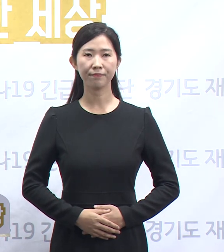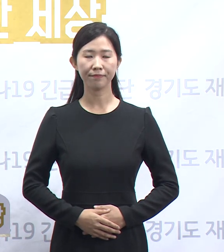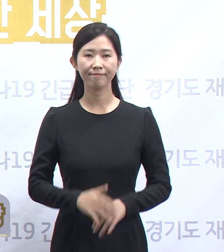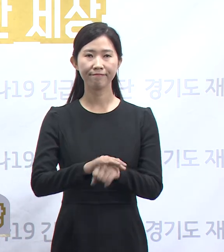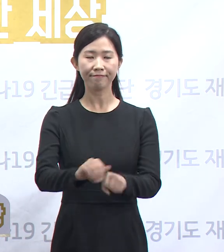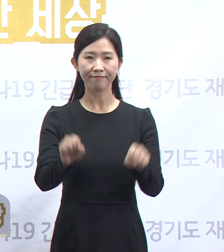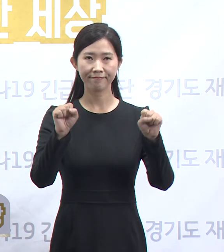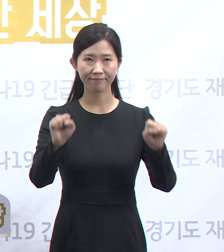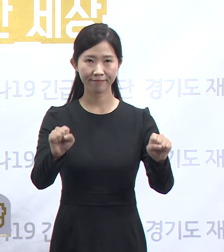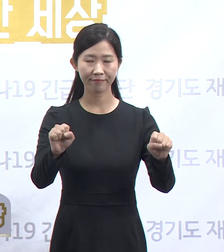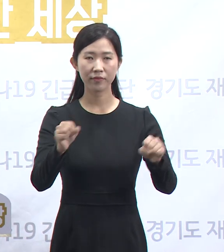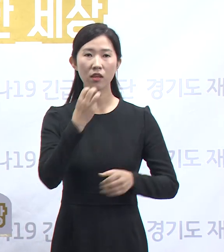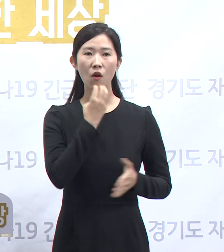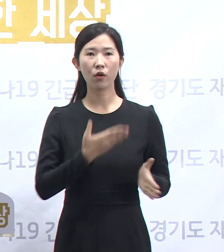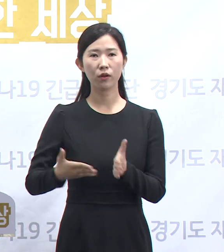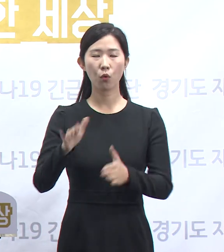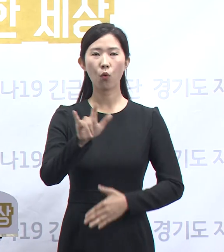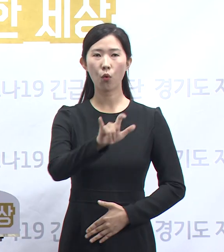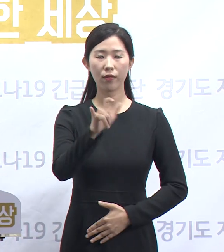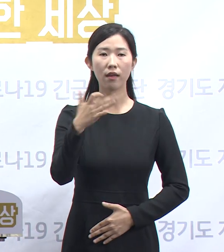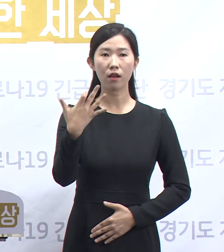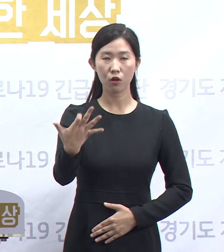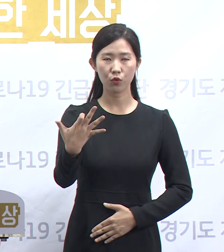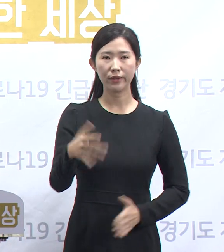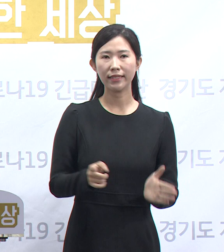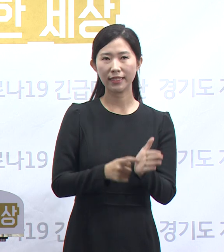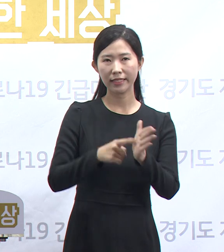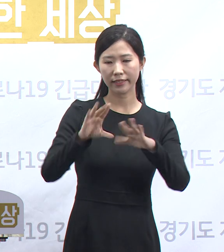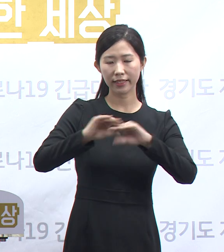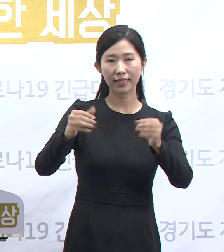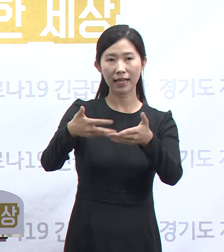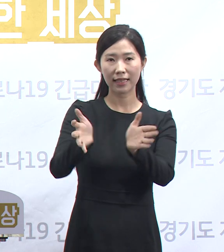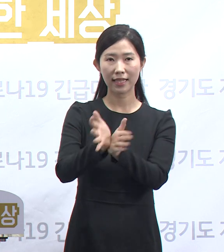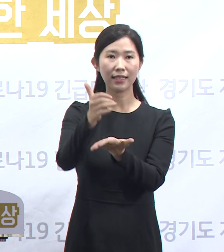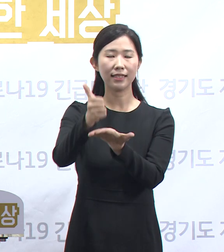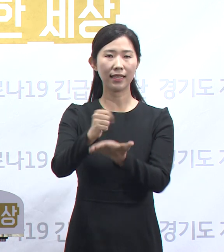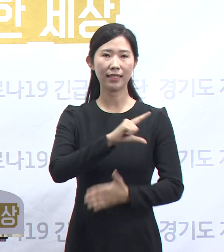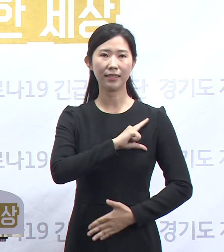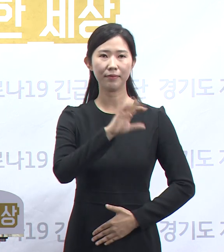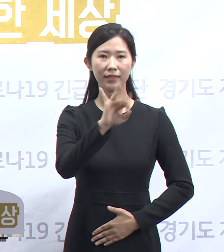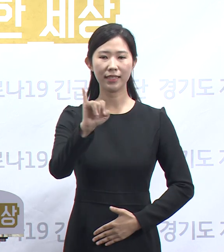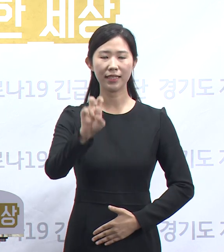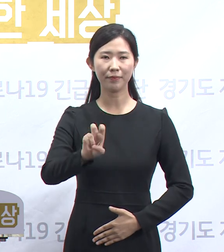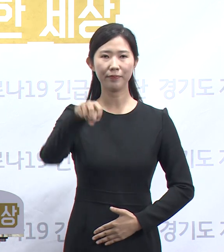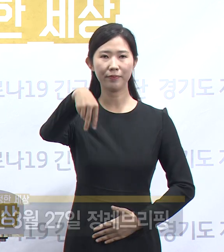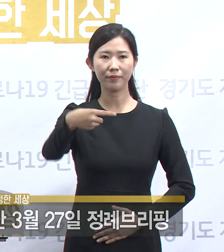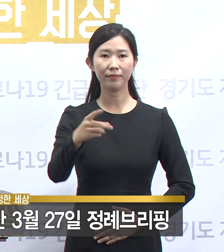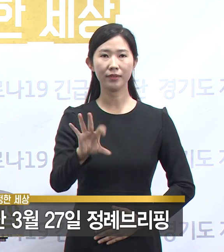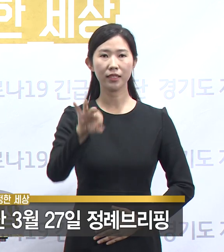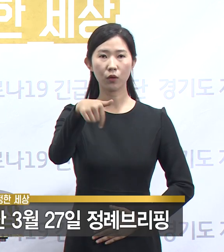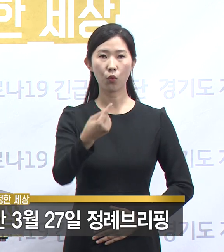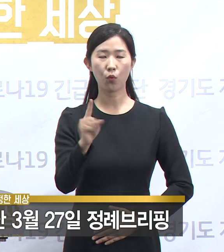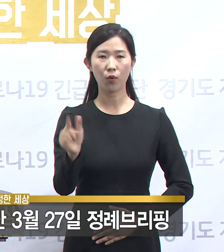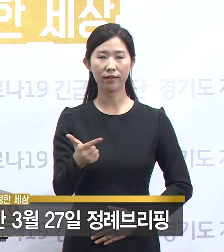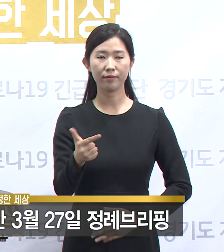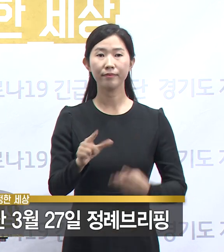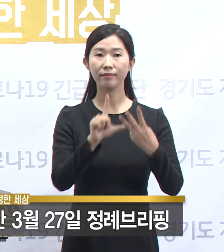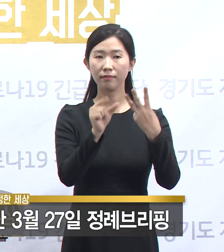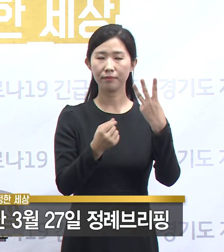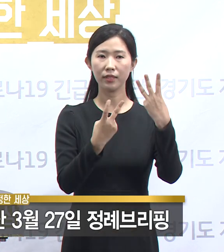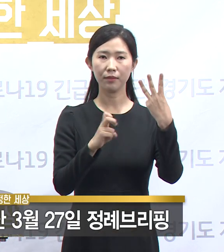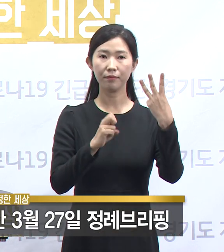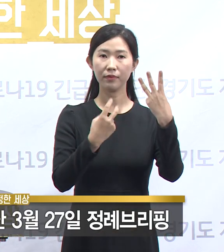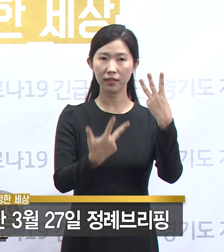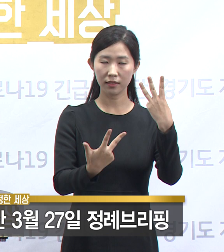안녕하십니까 경기도 코로나19 긴급대책단 공동단장 임승환입니다. 3월 27일 금요일 경기도